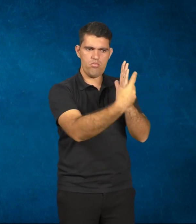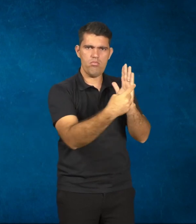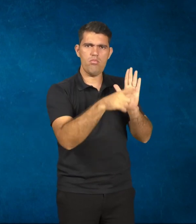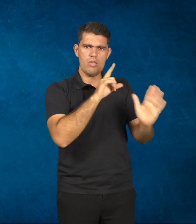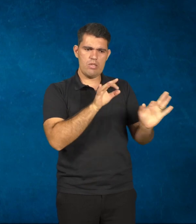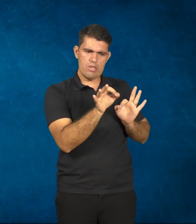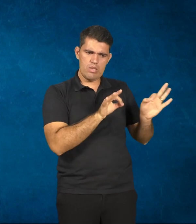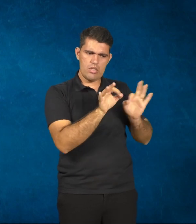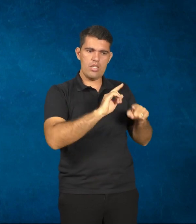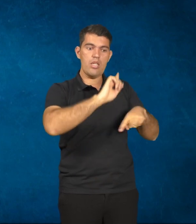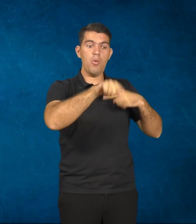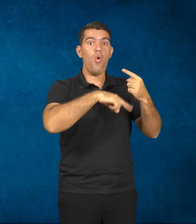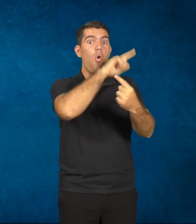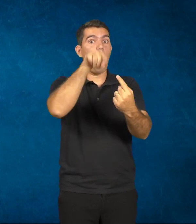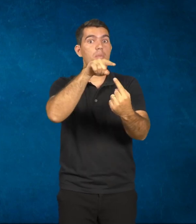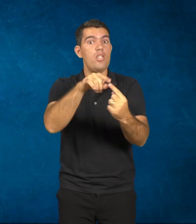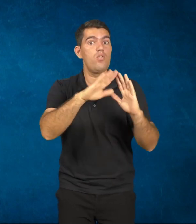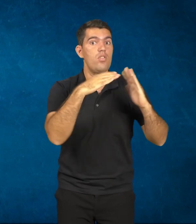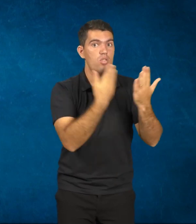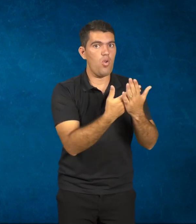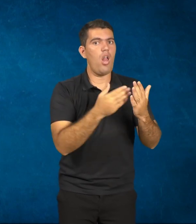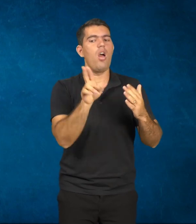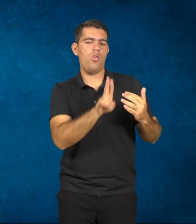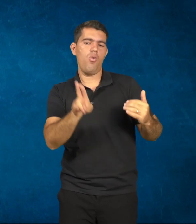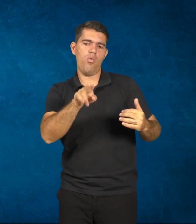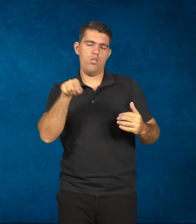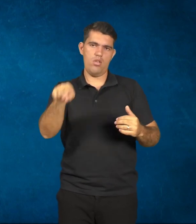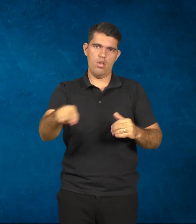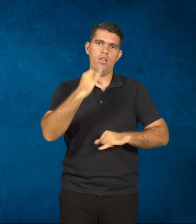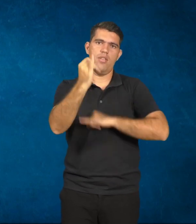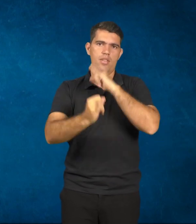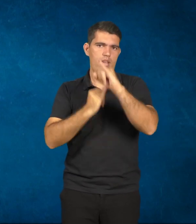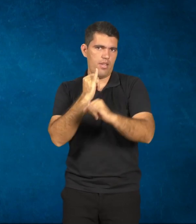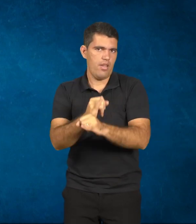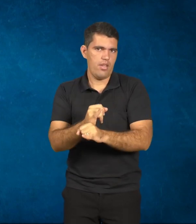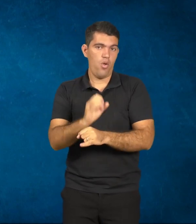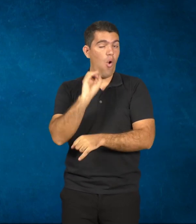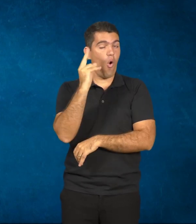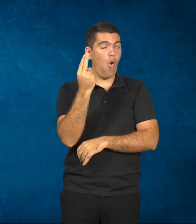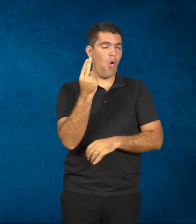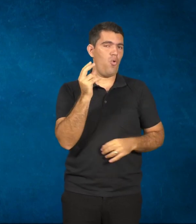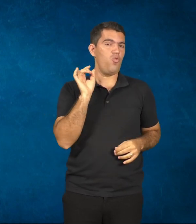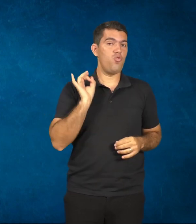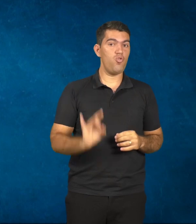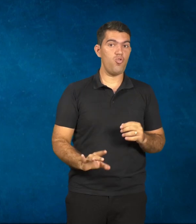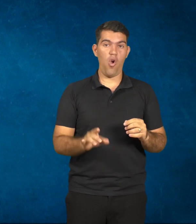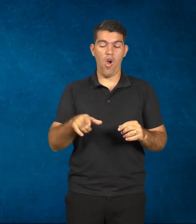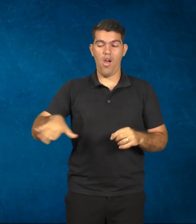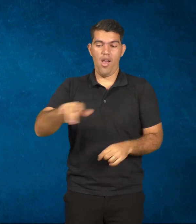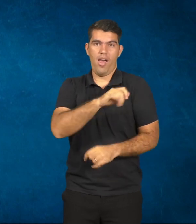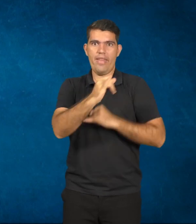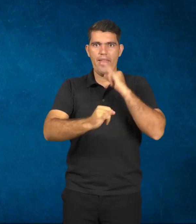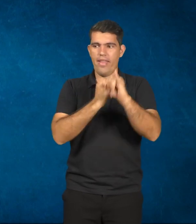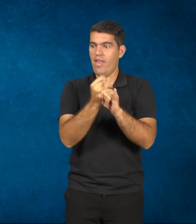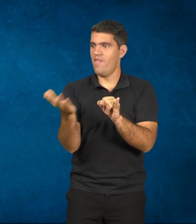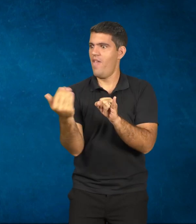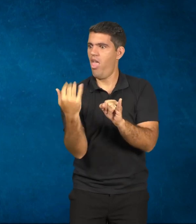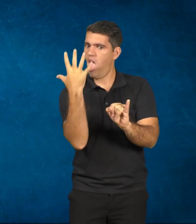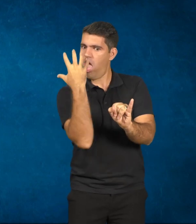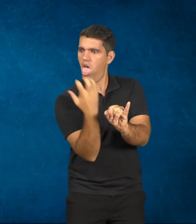objetivos da escola e não como uma ferramenta para chamar a atenção dos alunos, que aí realmente ela acaba